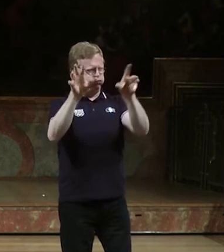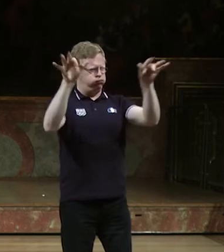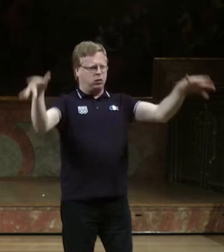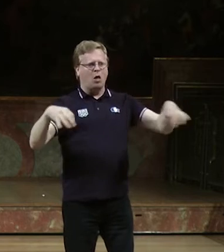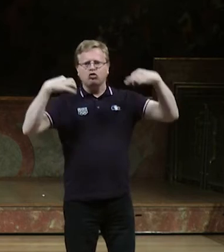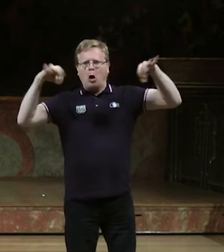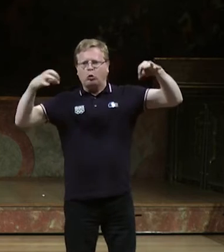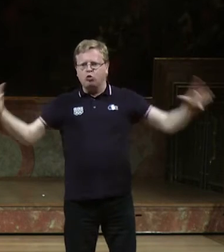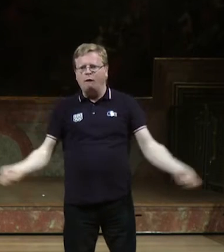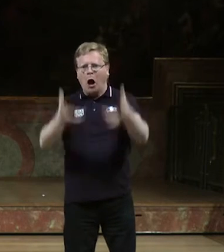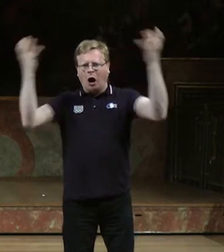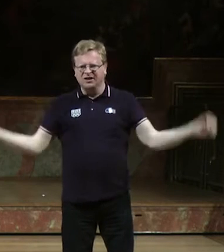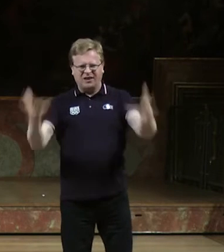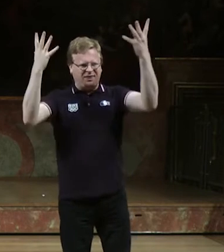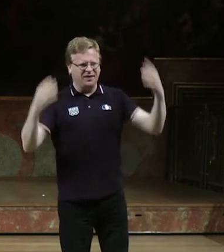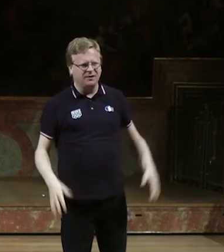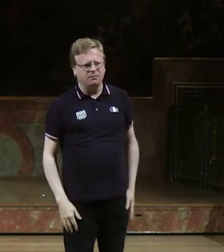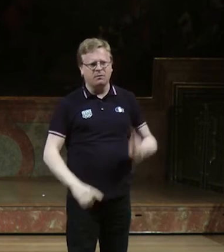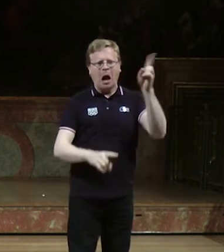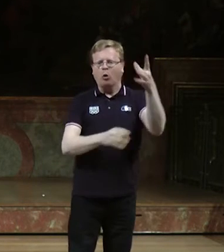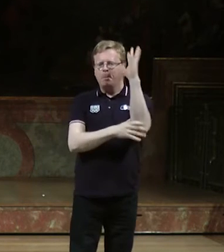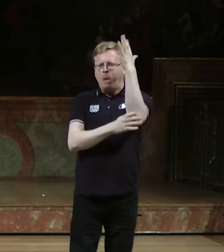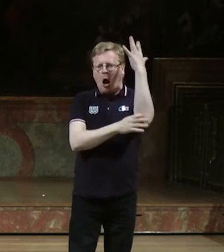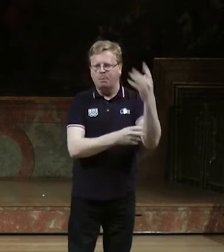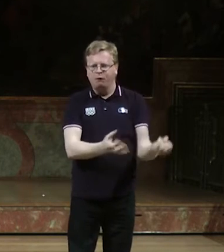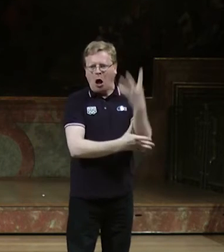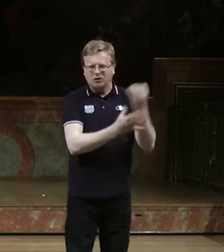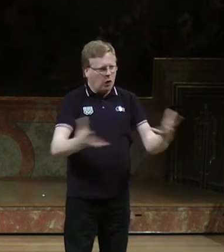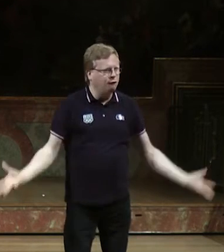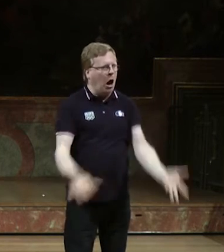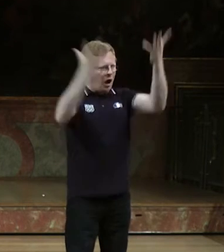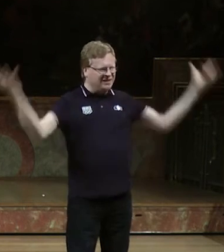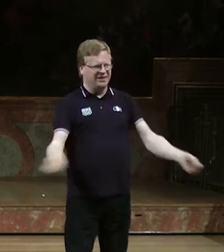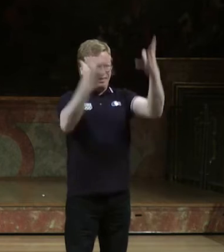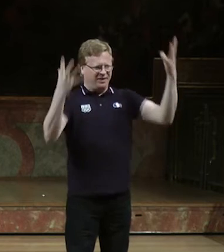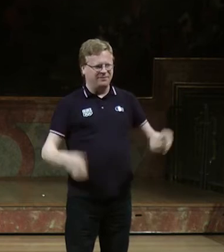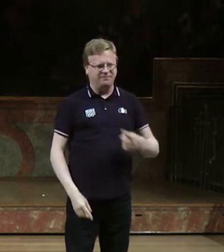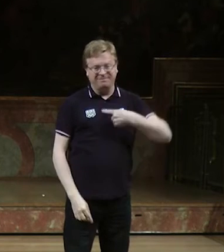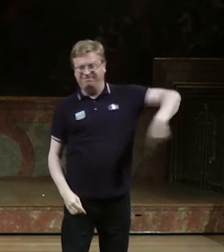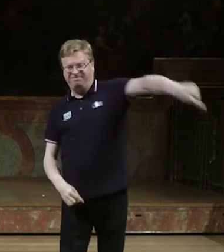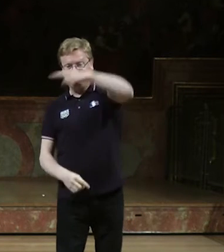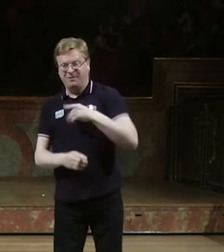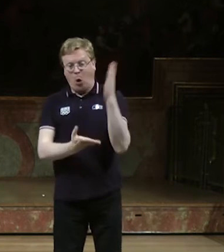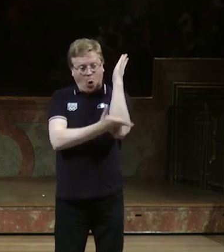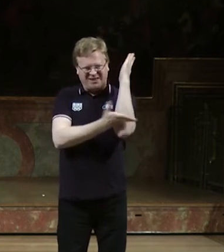den Tieren? Nein, tun wir nicht. Wir holen uns das Einfach, weil wir glauben, es gehört uns. Wir holzen